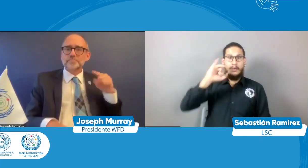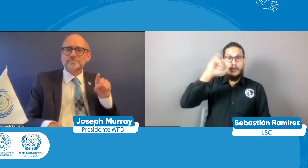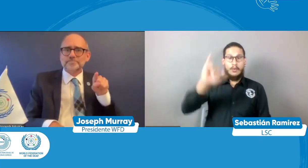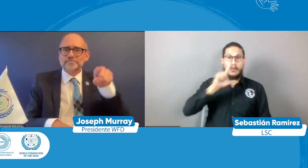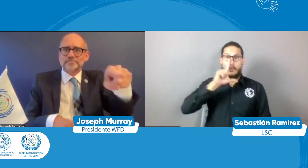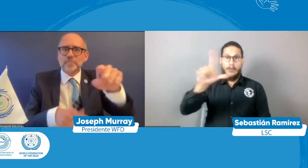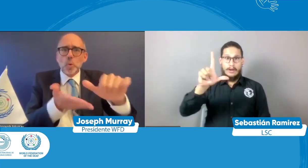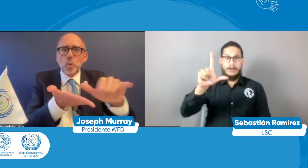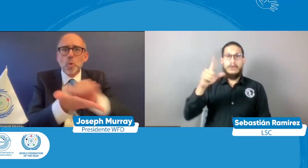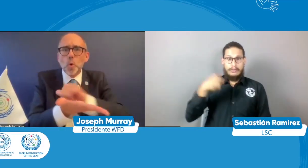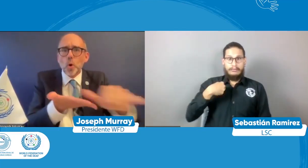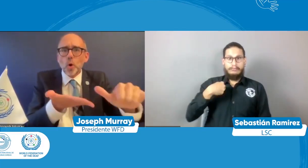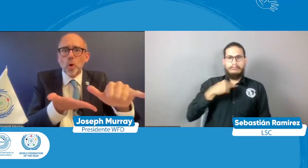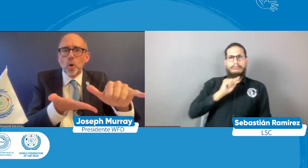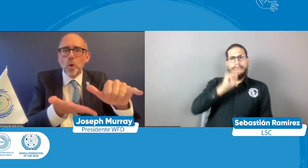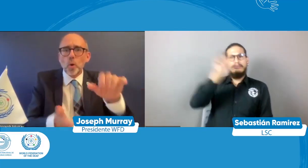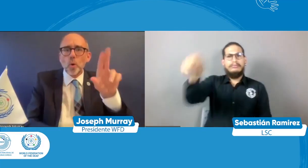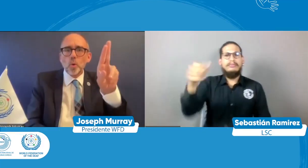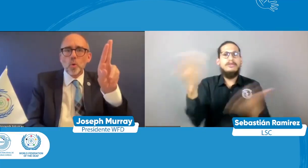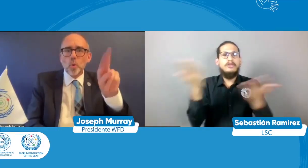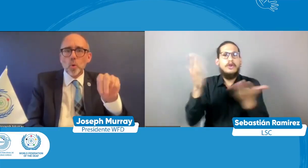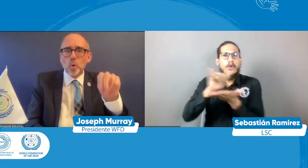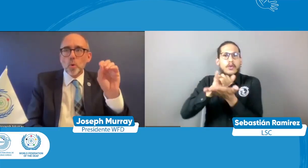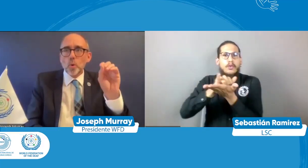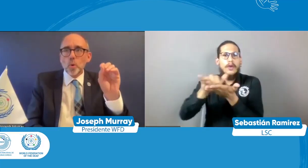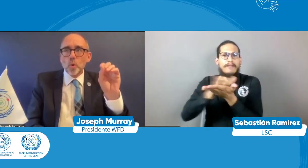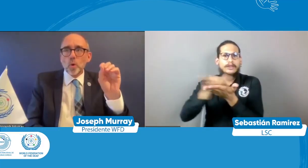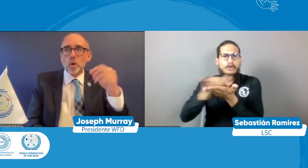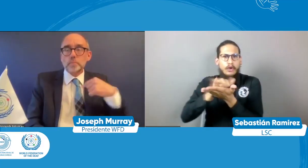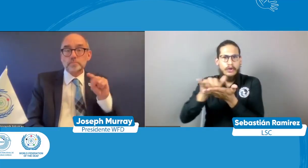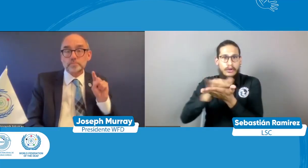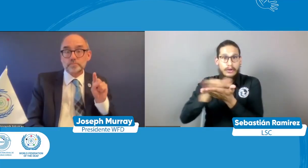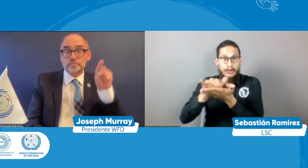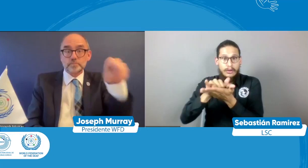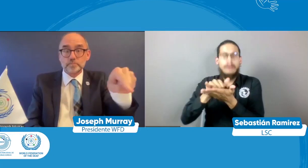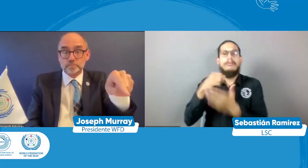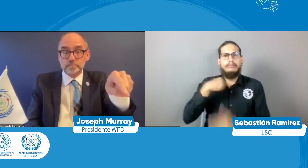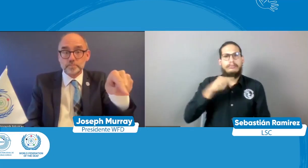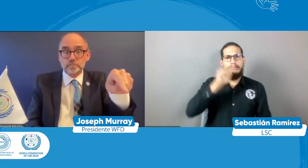el pasado junio yo estuve en la ciudad de Nueva York en la ONU